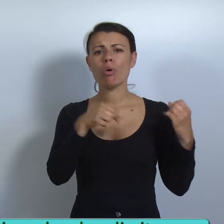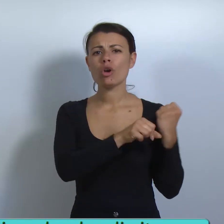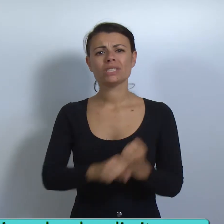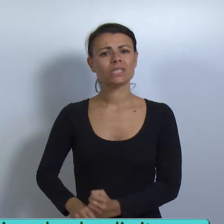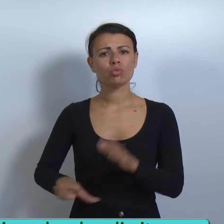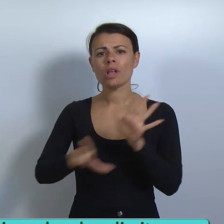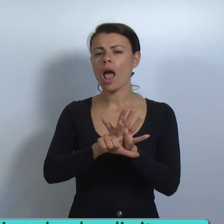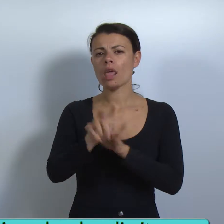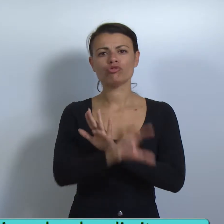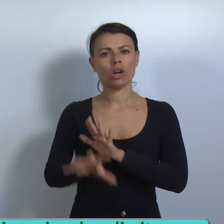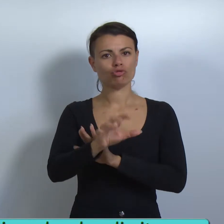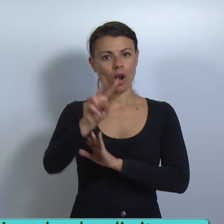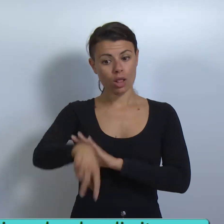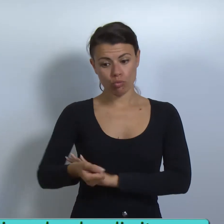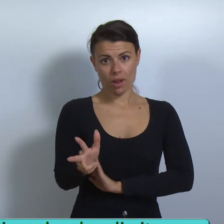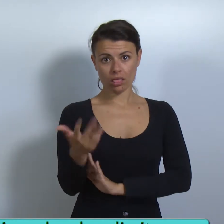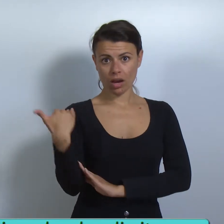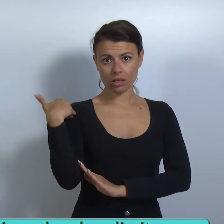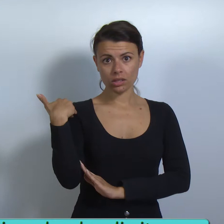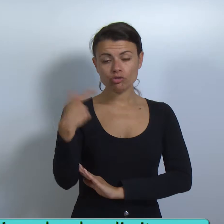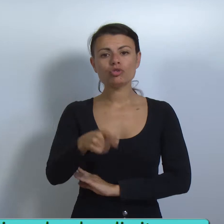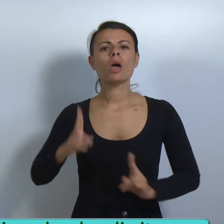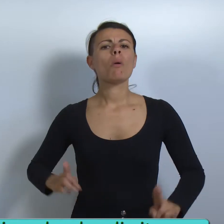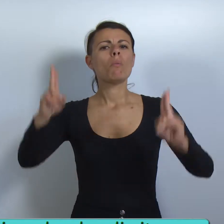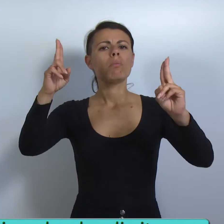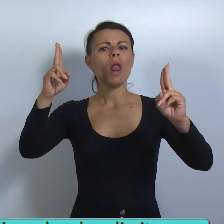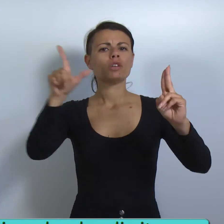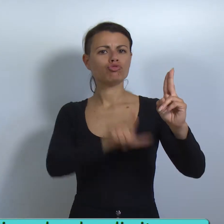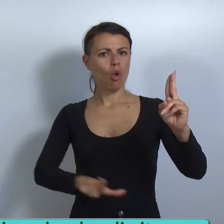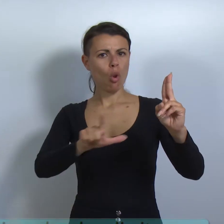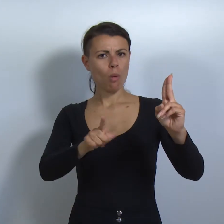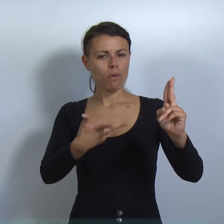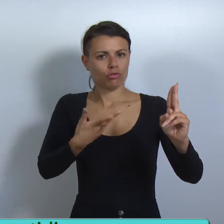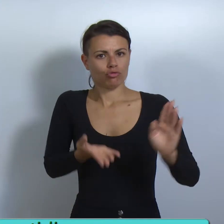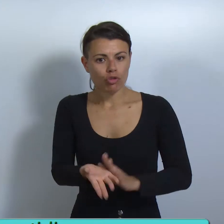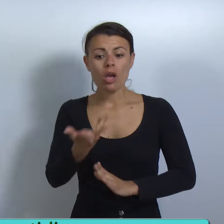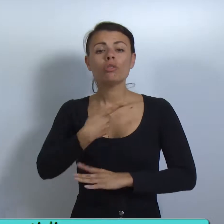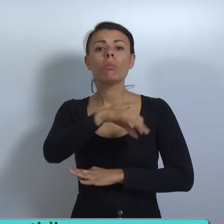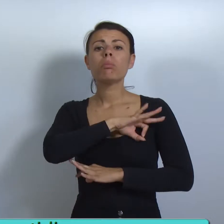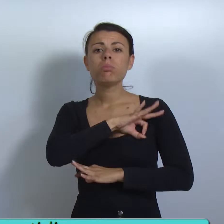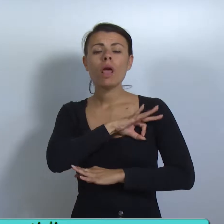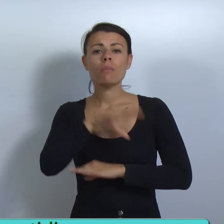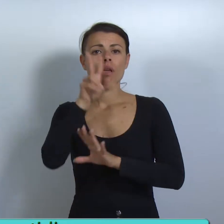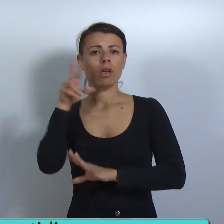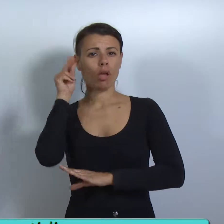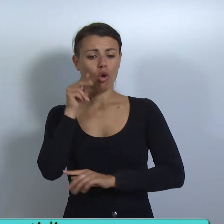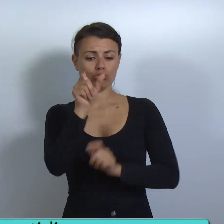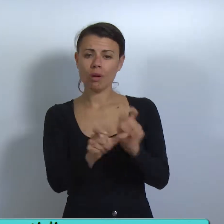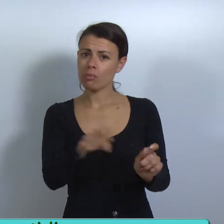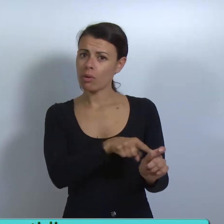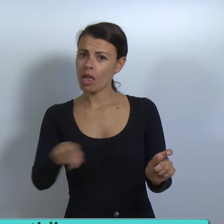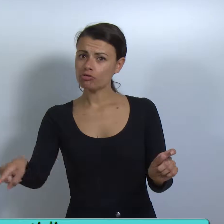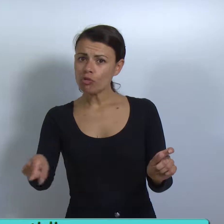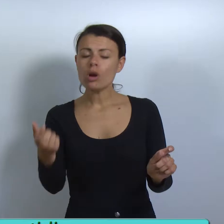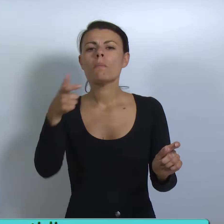regionale del 2013, si tiene a Palazzo Lombardia e prevede la consegna di premi e riconoscimenti a persone